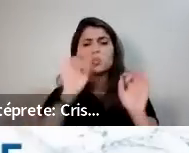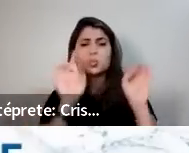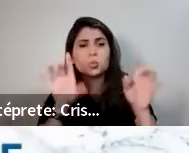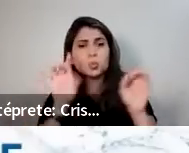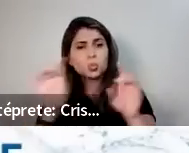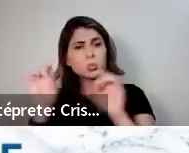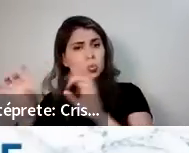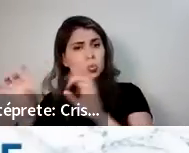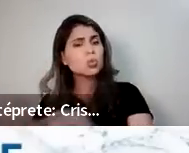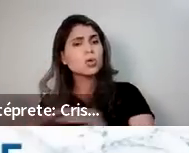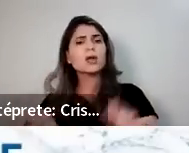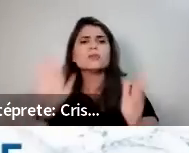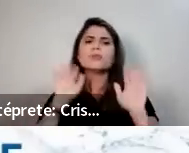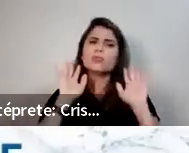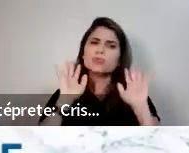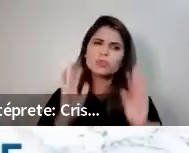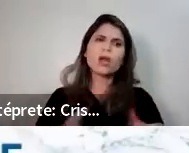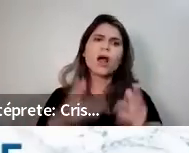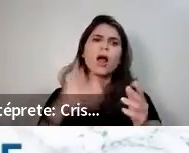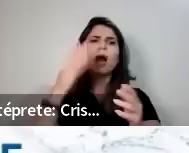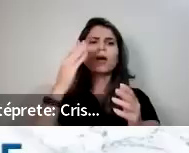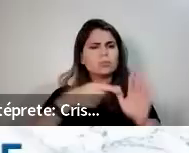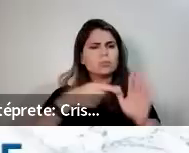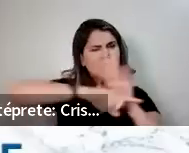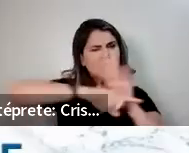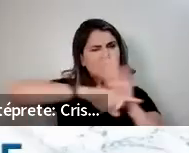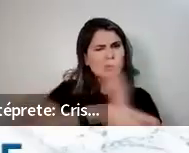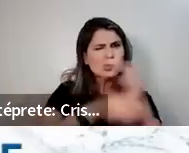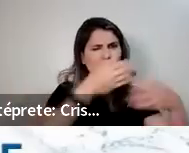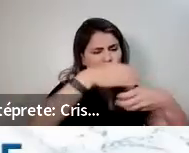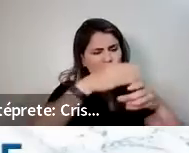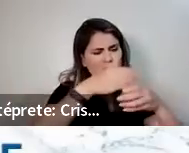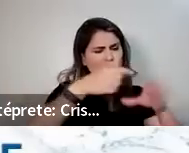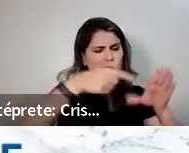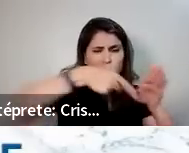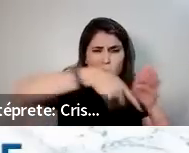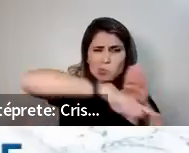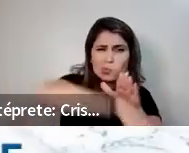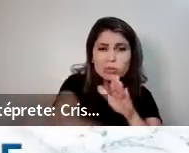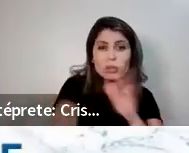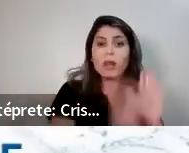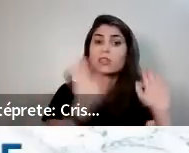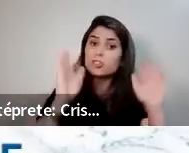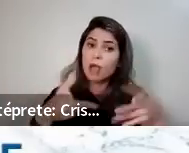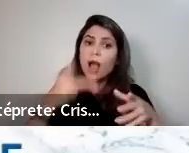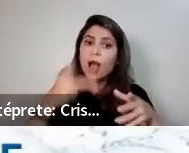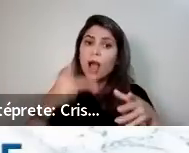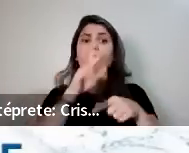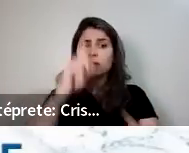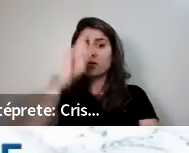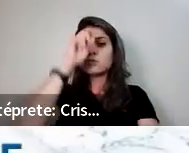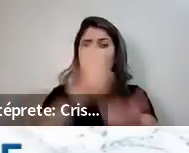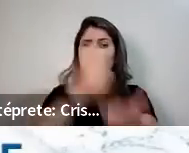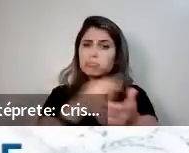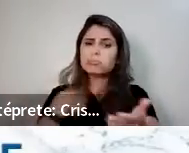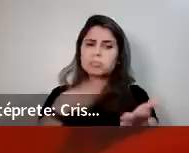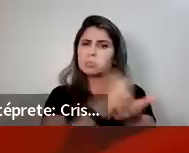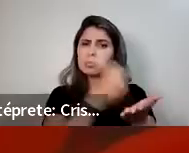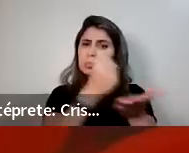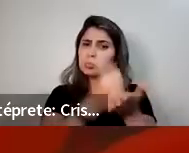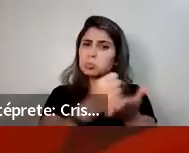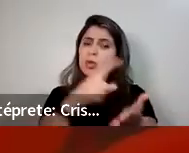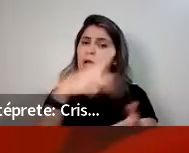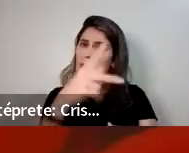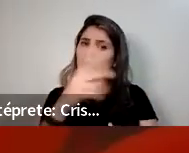instituições, eles investigaram como esse projeto pode ajudar as pessoas a ter saúde e qualidade de vida.